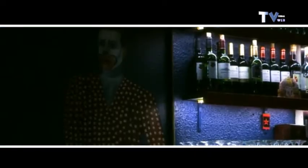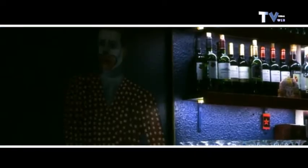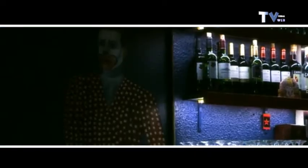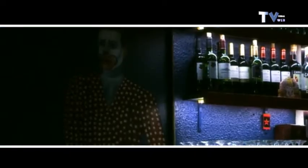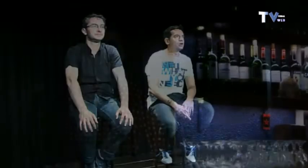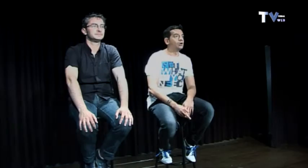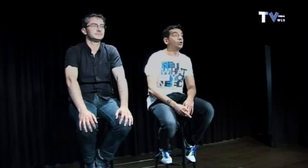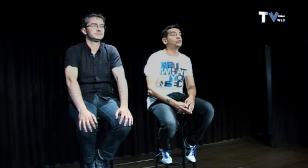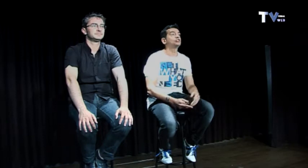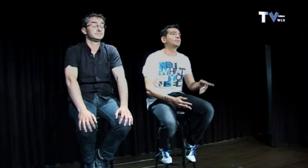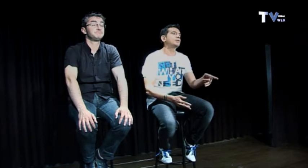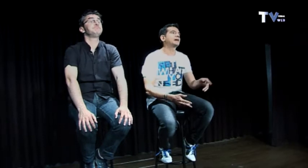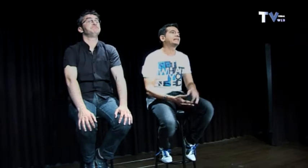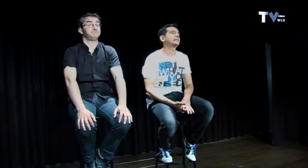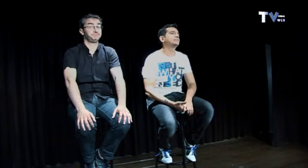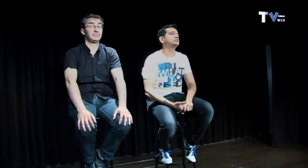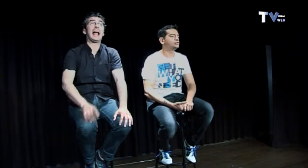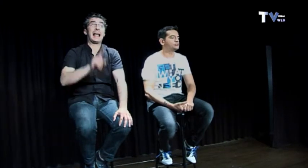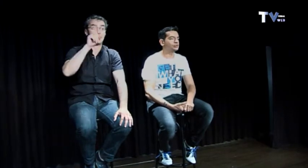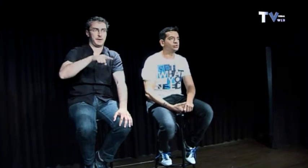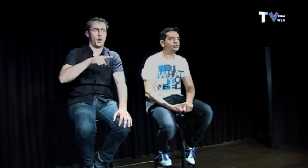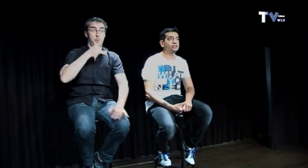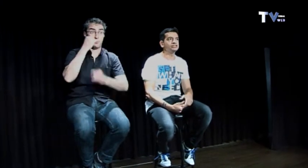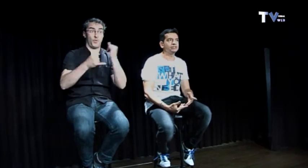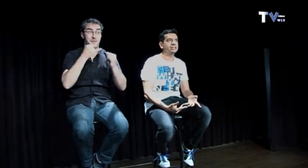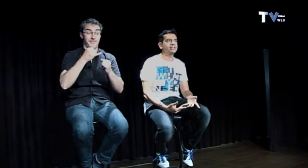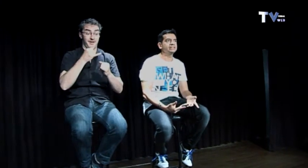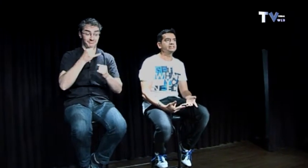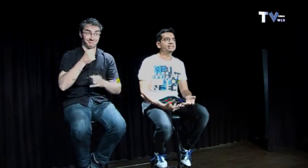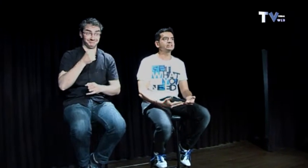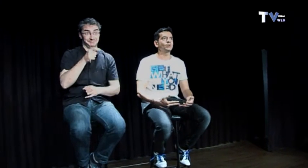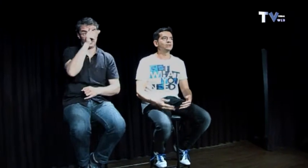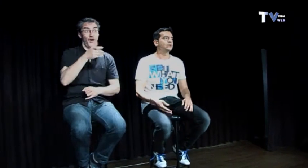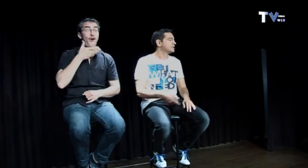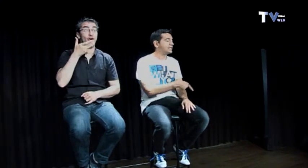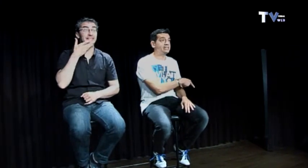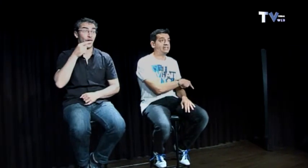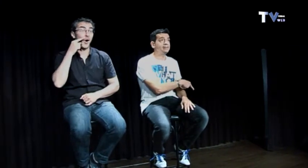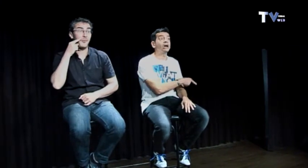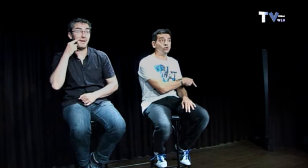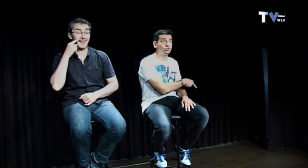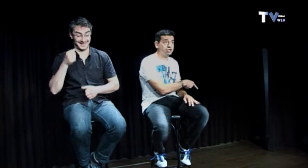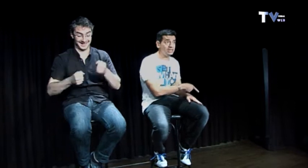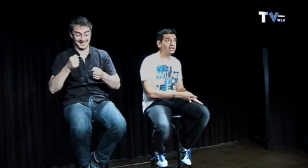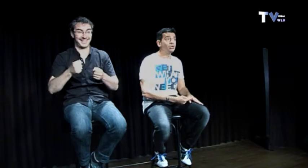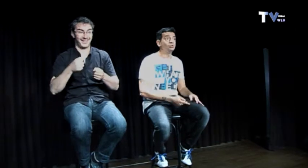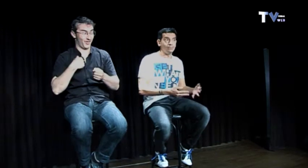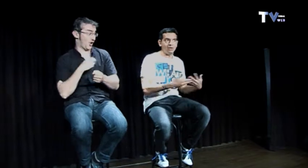vale otro problema que tenemos los conductores oyentes es cuando te lleva conduce una mujer